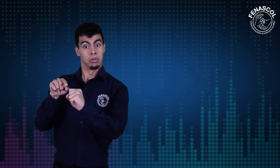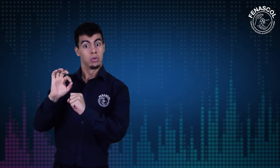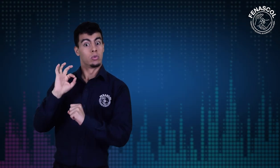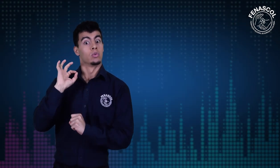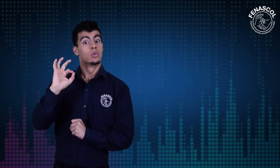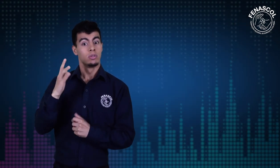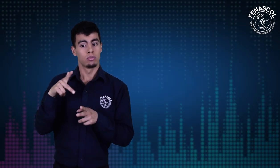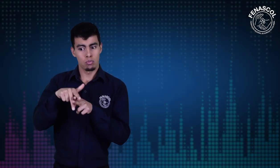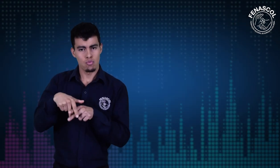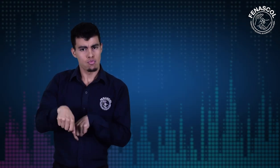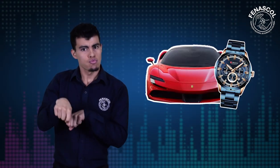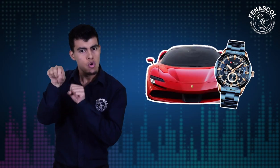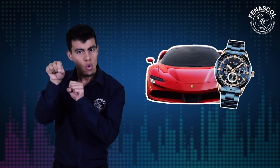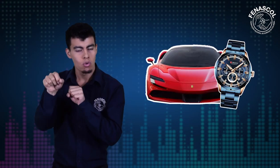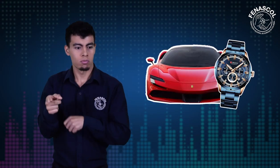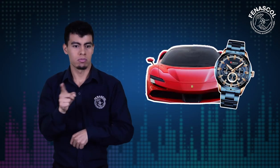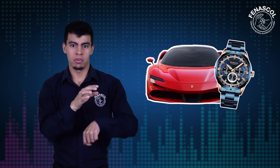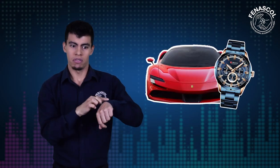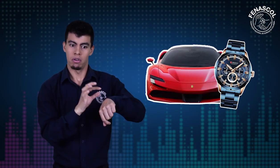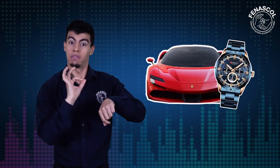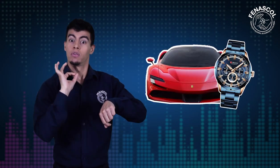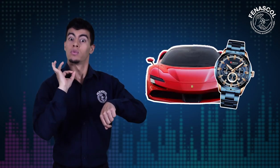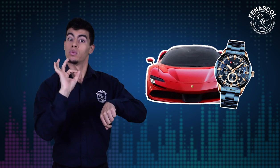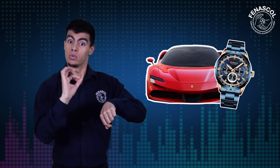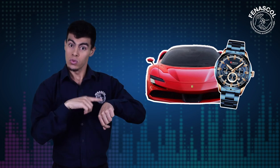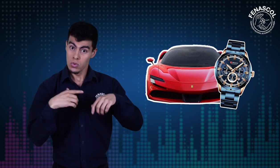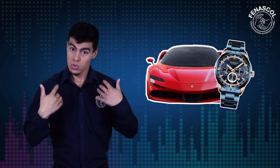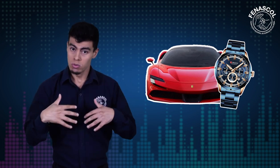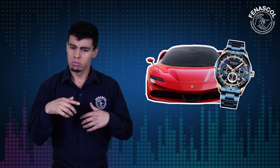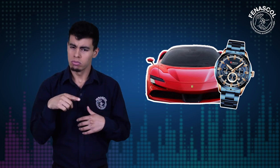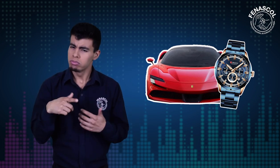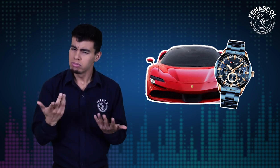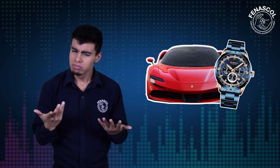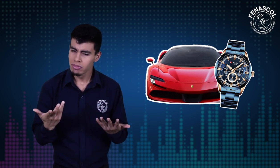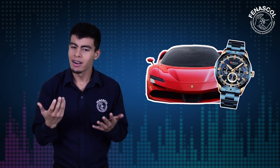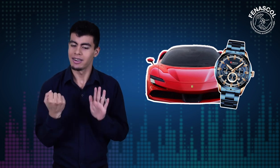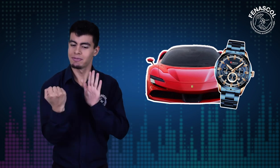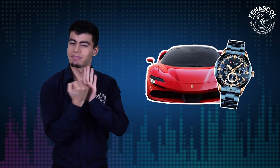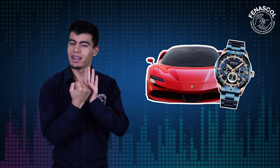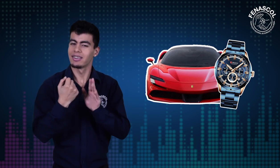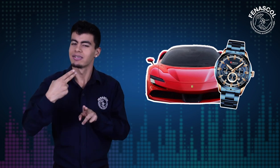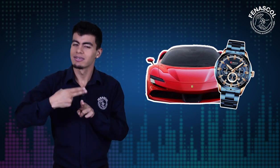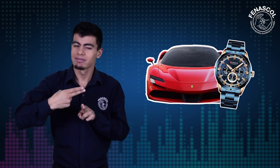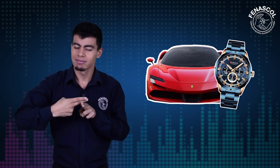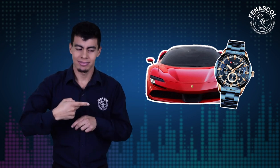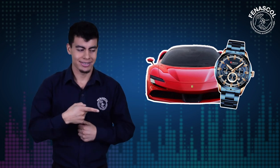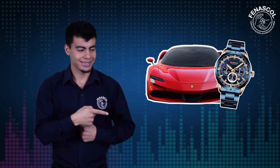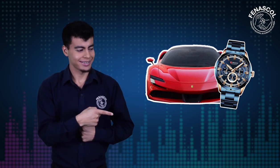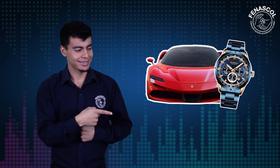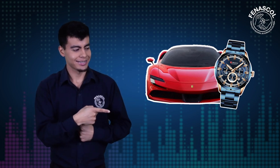También se menciona el vehículo marca Ferrari y el reloj Rolex.